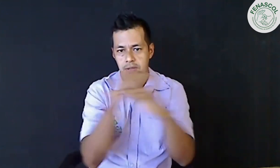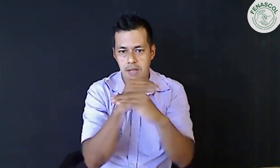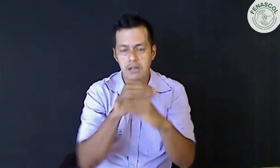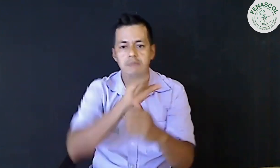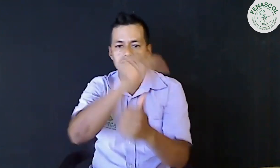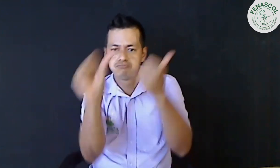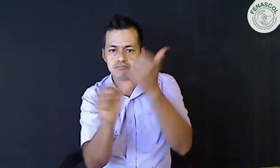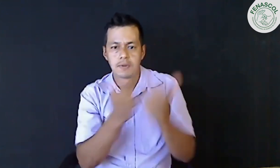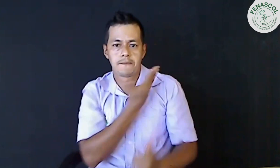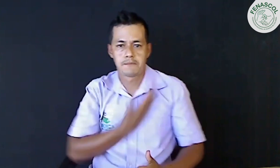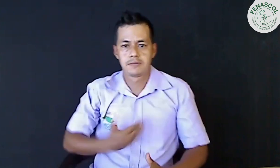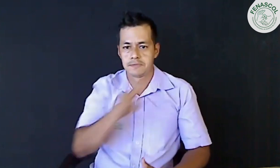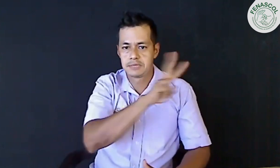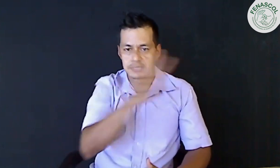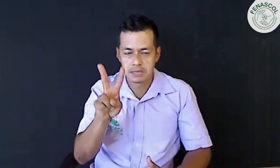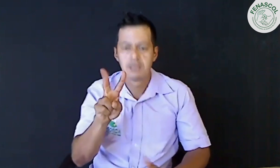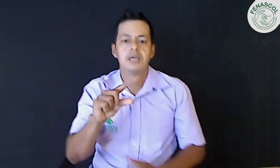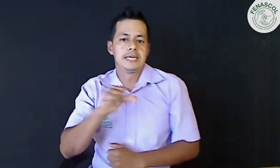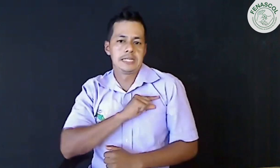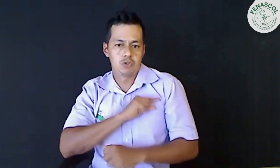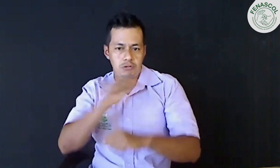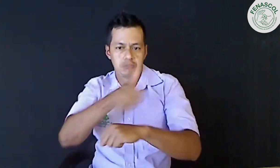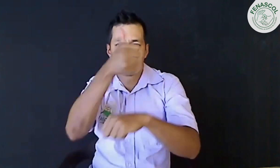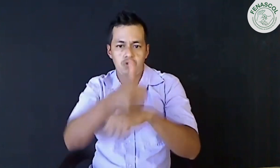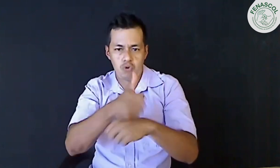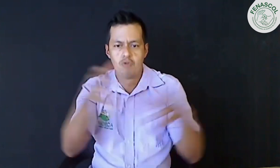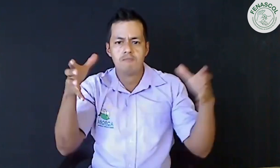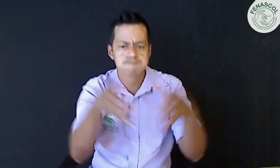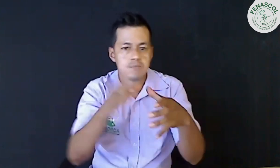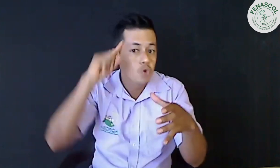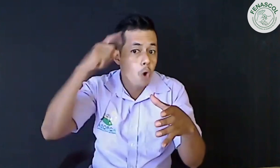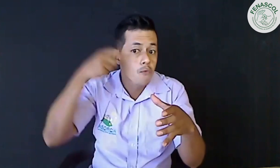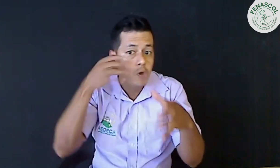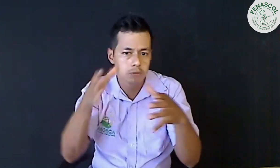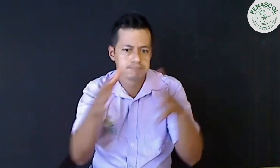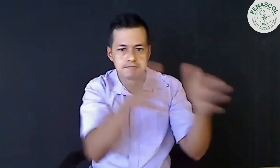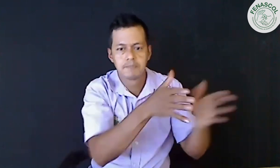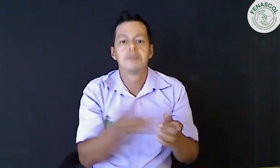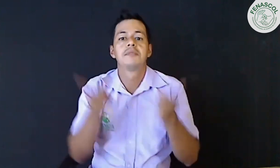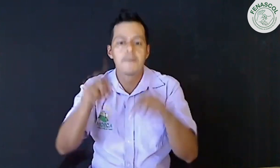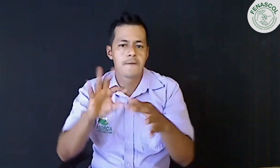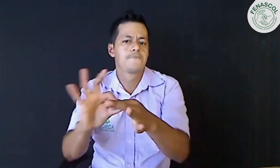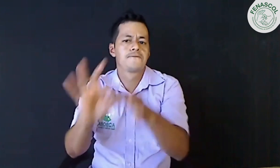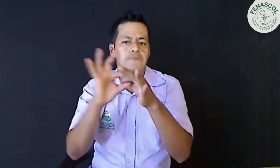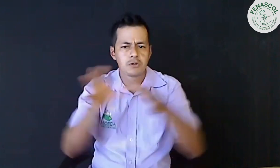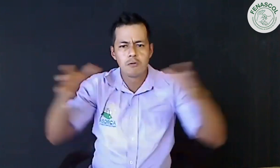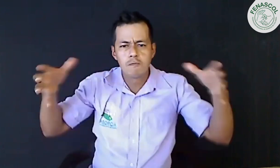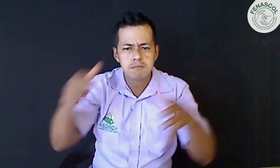de Seguridad Vial, la Viceministra de Transporte, la Directora del INSOR y por parte de FENASCOL, el Director